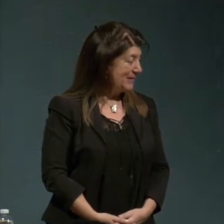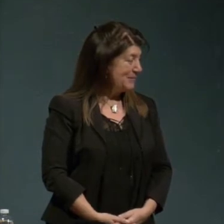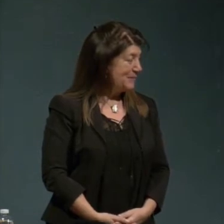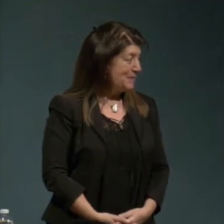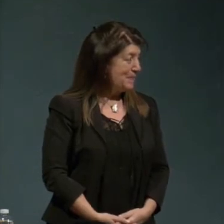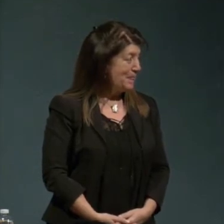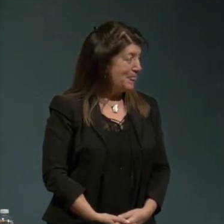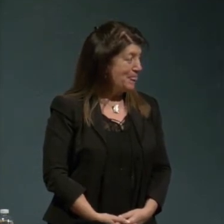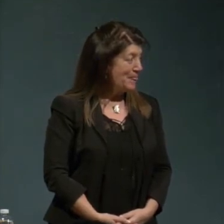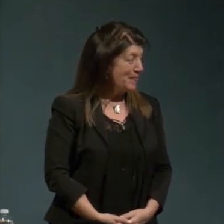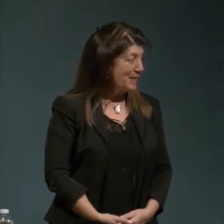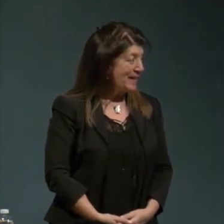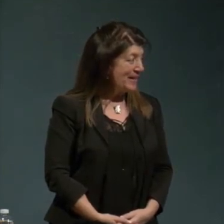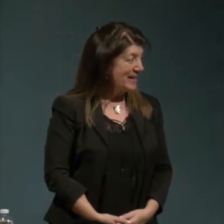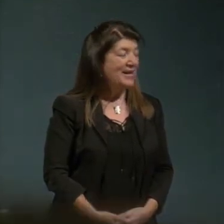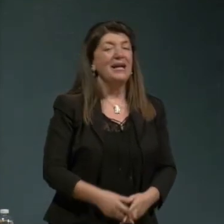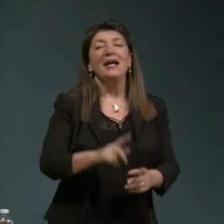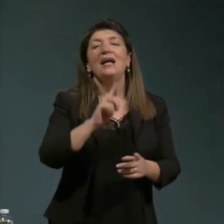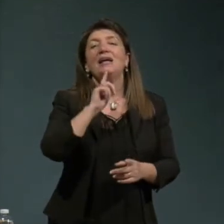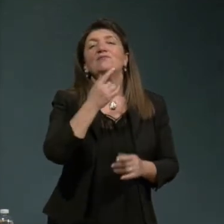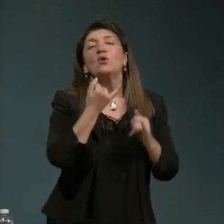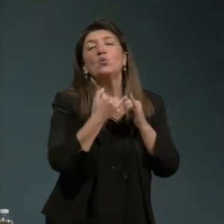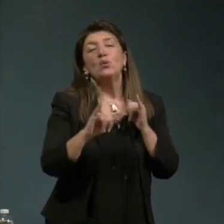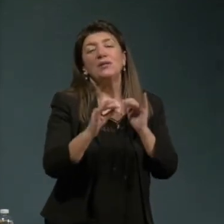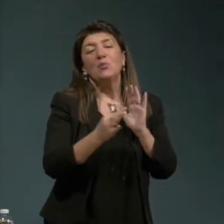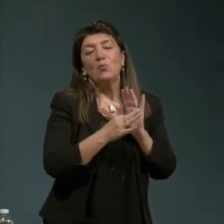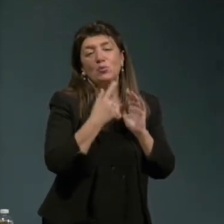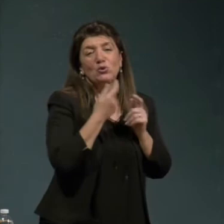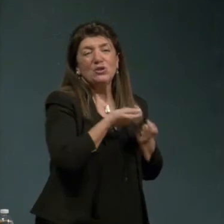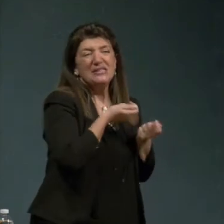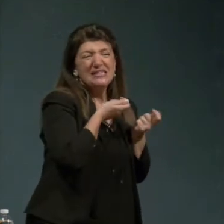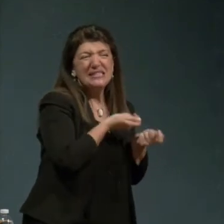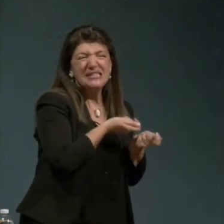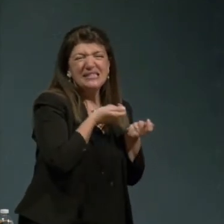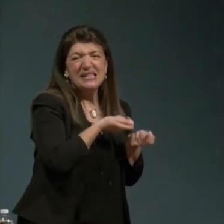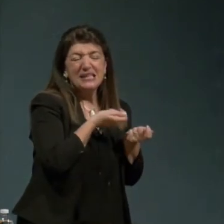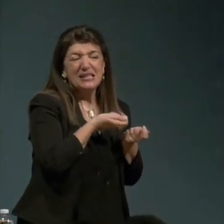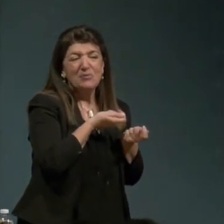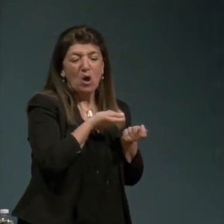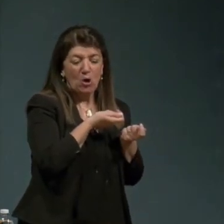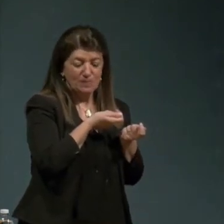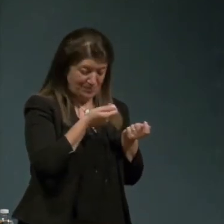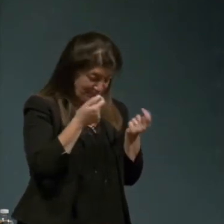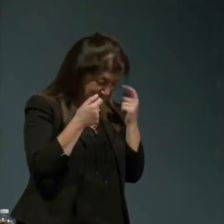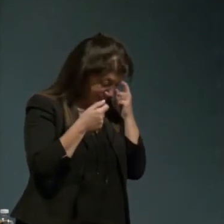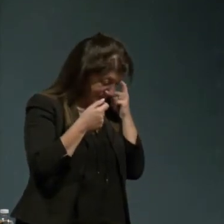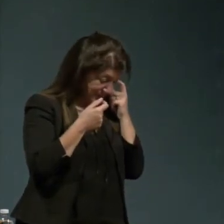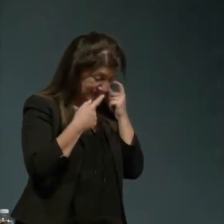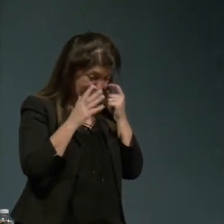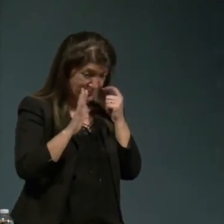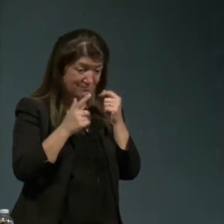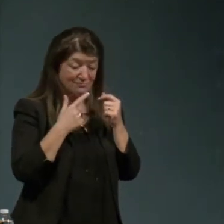voglio stimolarti su un'ultima questione poi vediamo il maggio 68 è fiorito